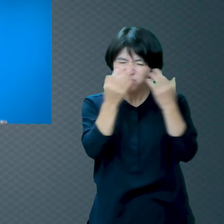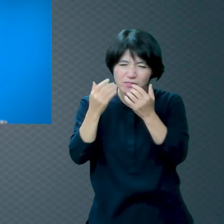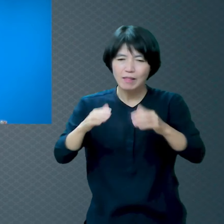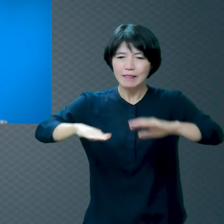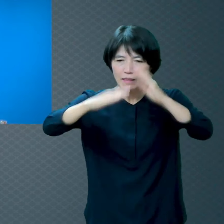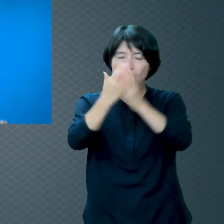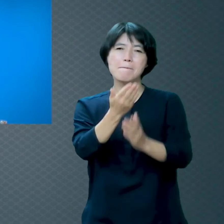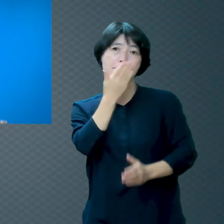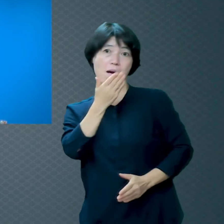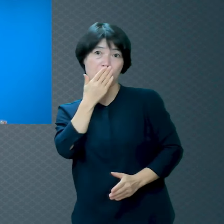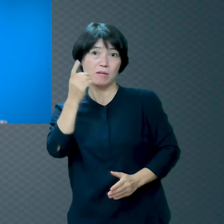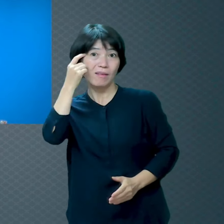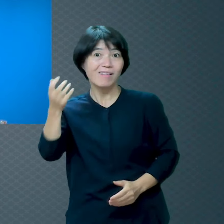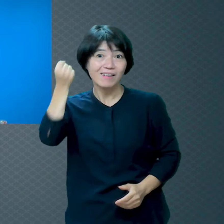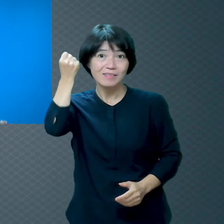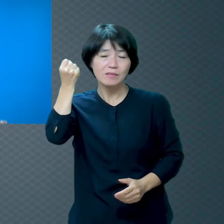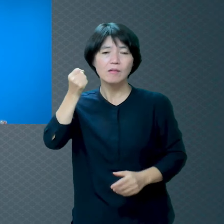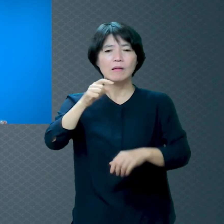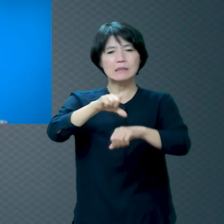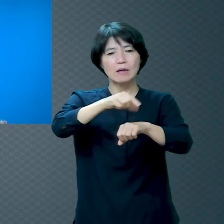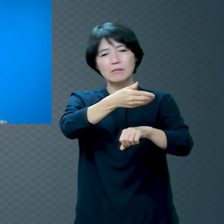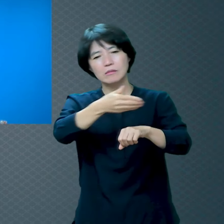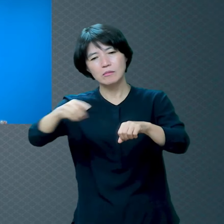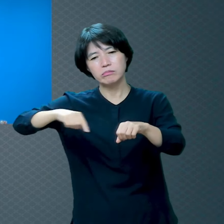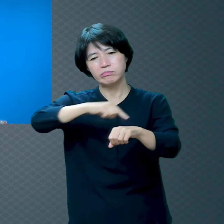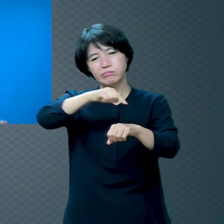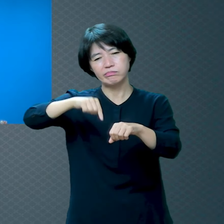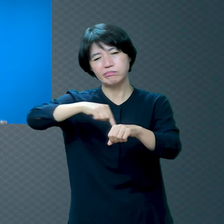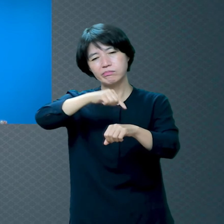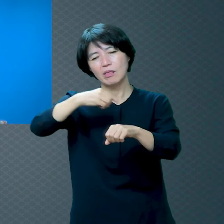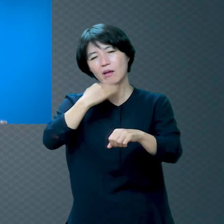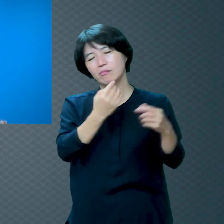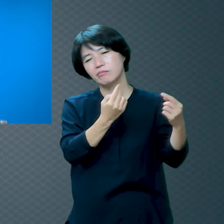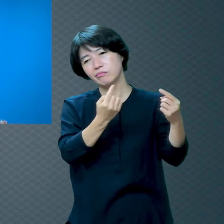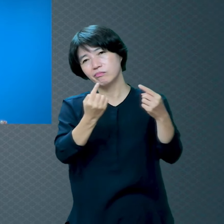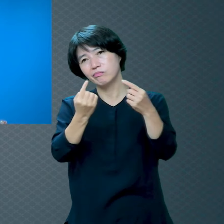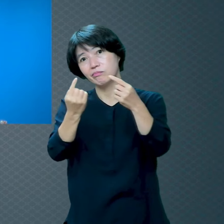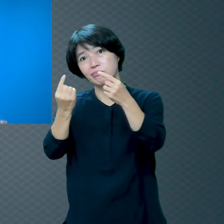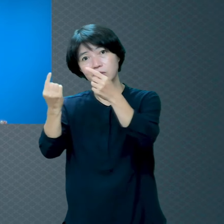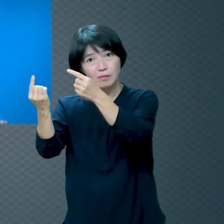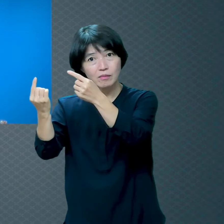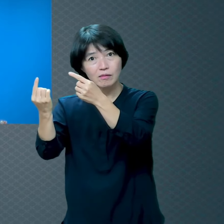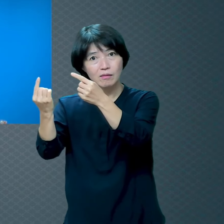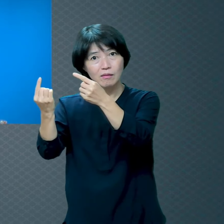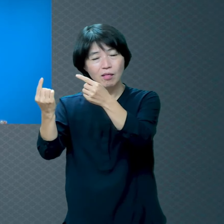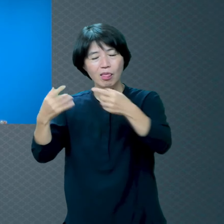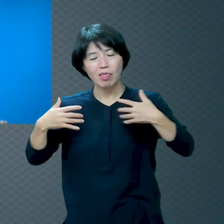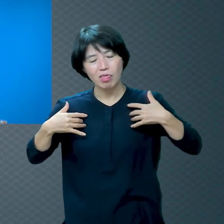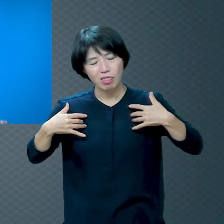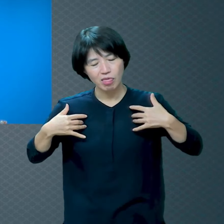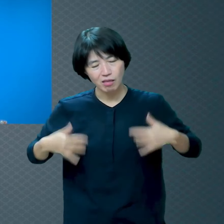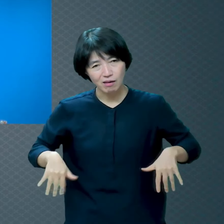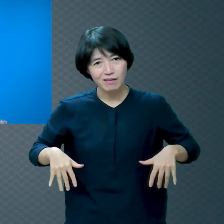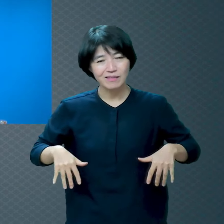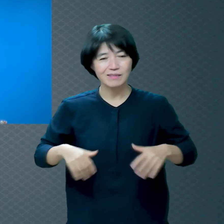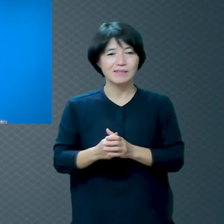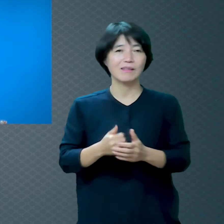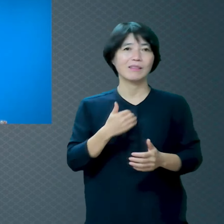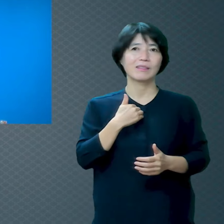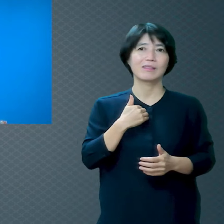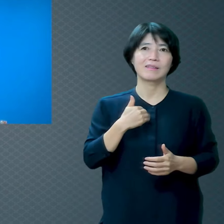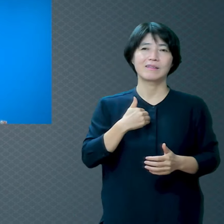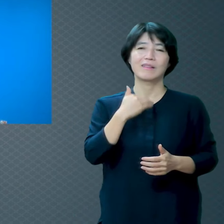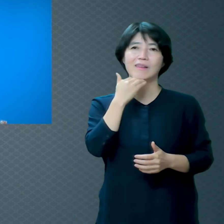그런데 나이가 점점점점 들어가면서 저는 그렇게 오래 살지는